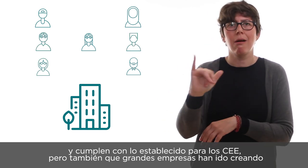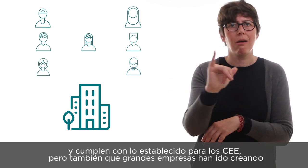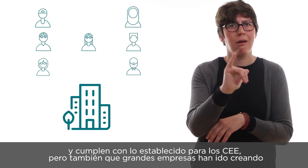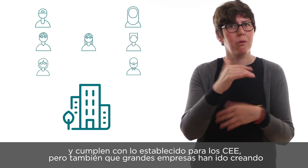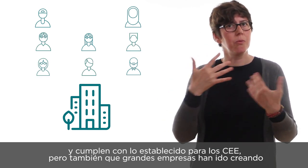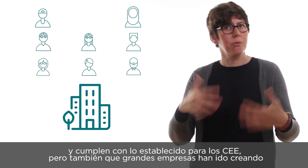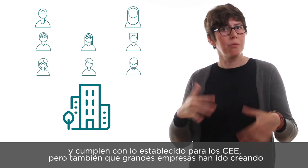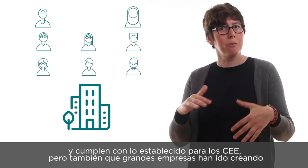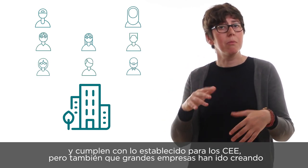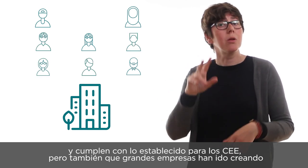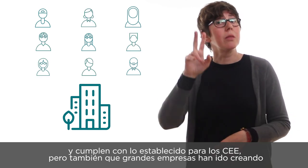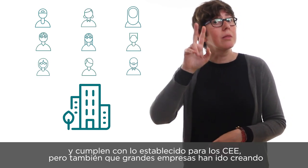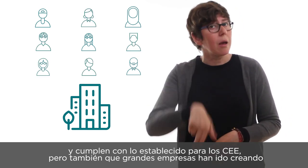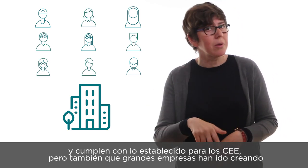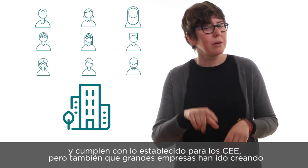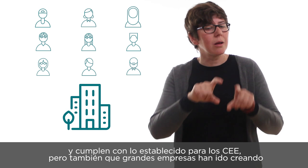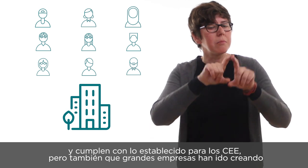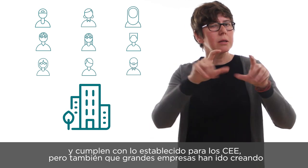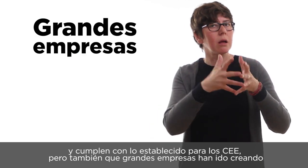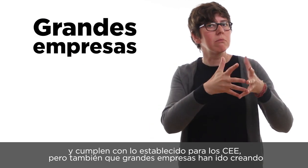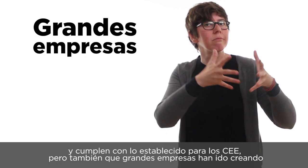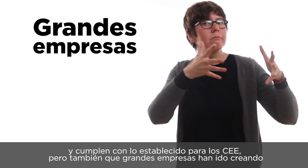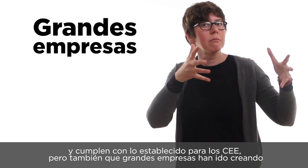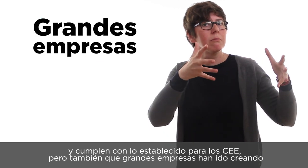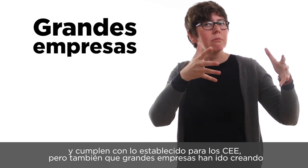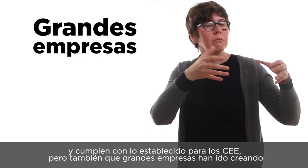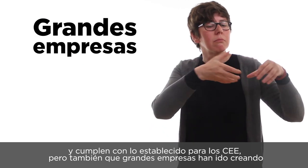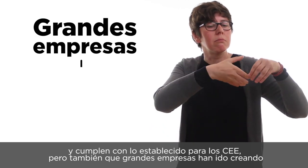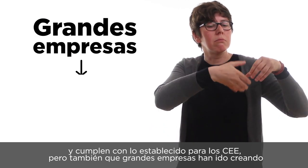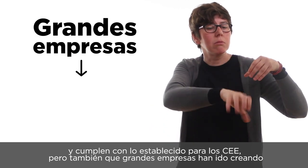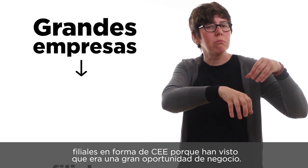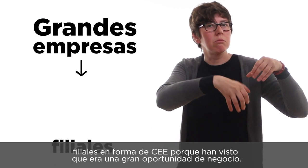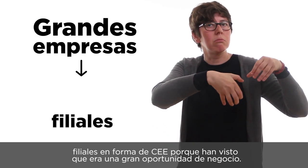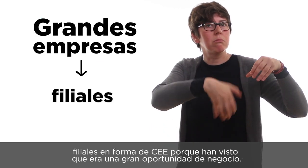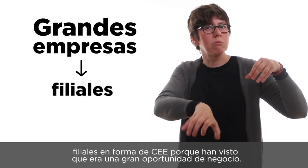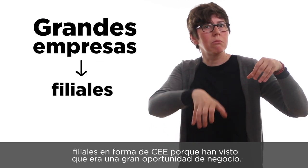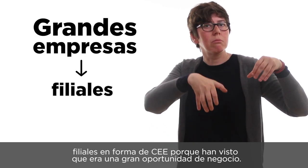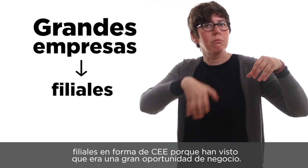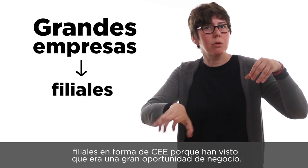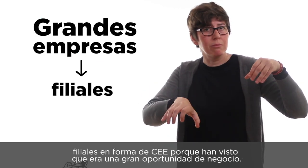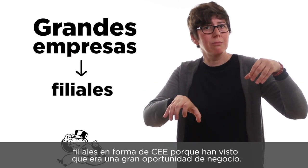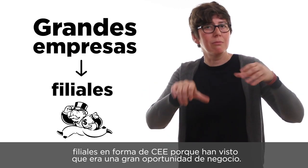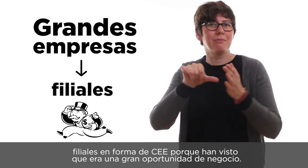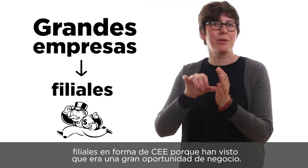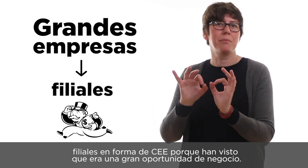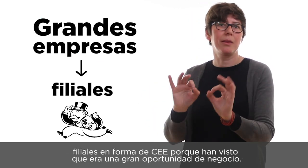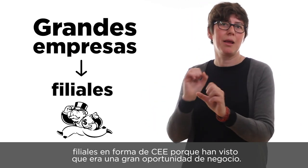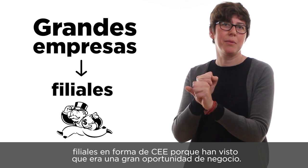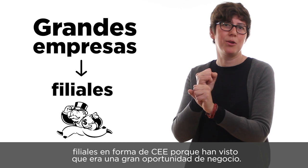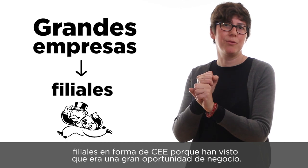establecido para los Centros Especiales de Empleo, pero también grandes empresas han ido creando filiales en forma de Centro Especial de Empleo porque han visto